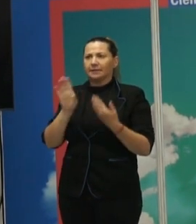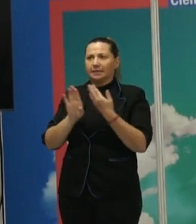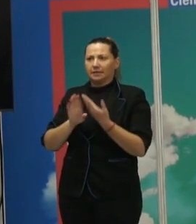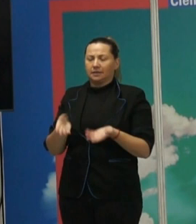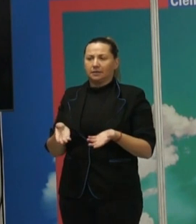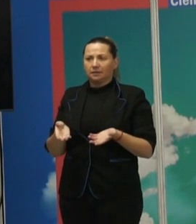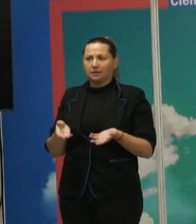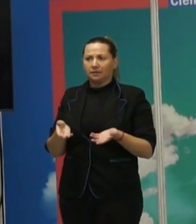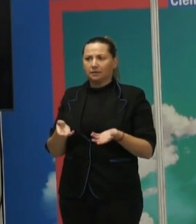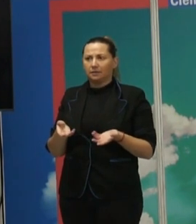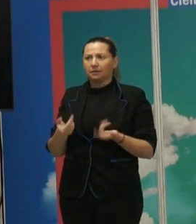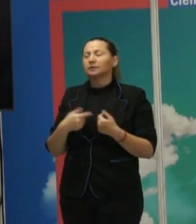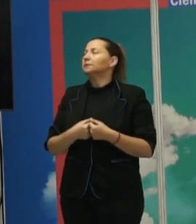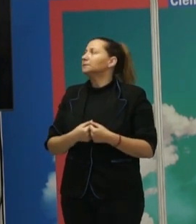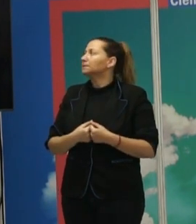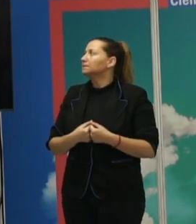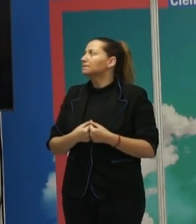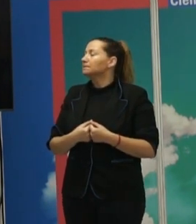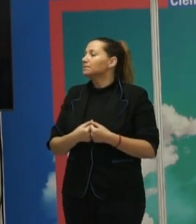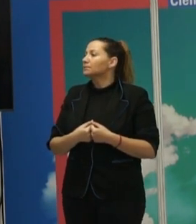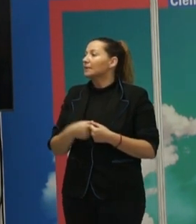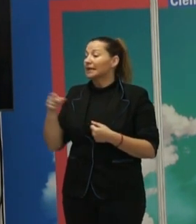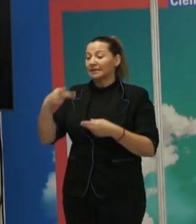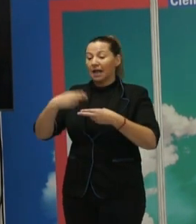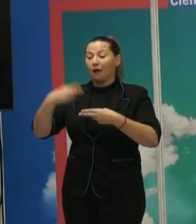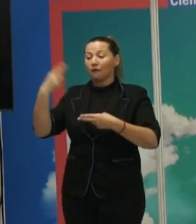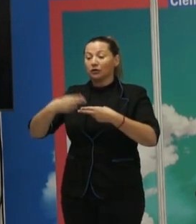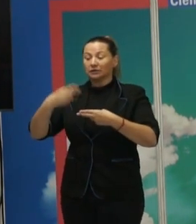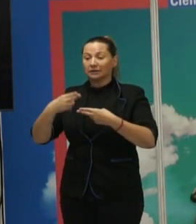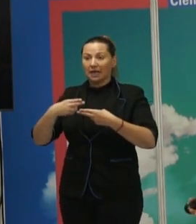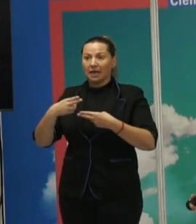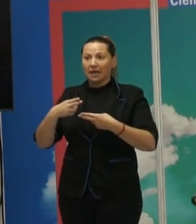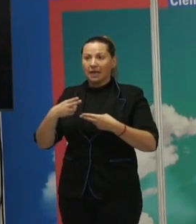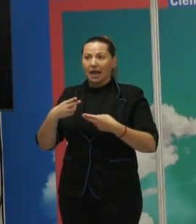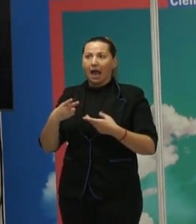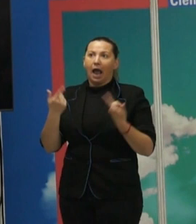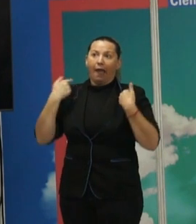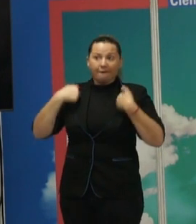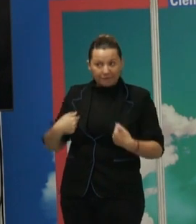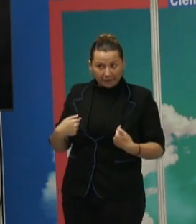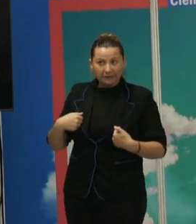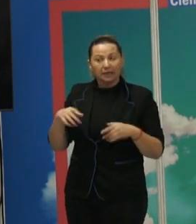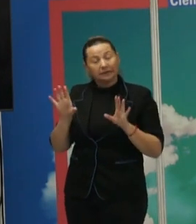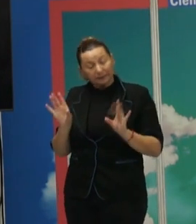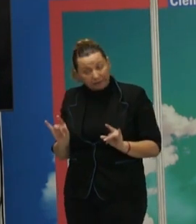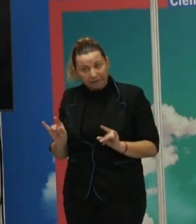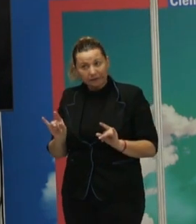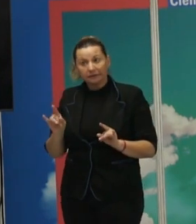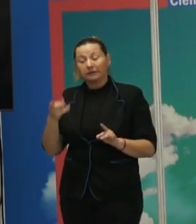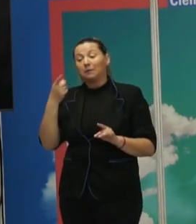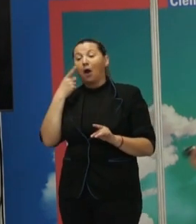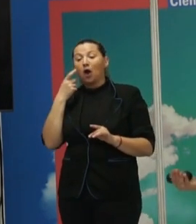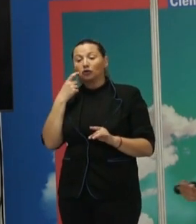nos puede proporcionar. Esa frontera además es física, muchas veces sí, y estamos más que acostumbrados